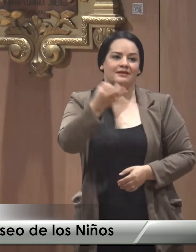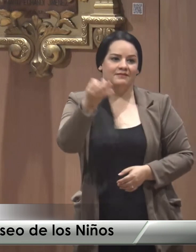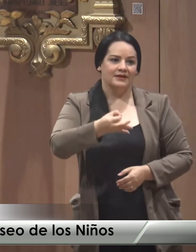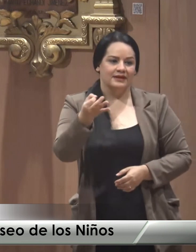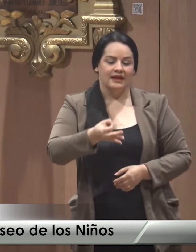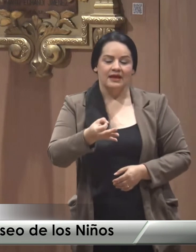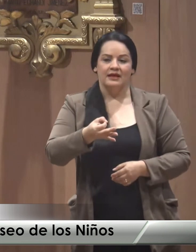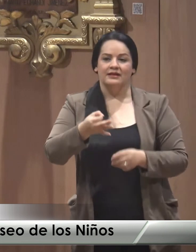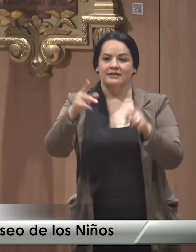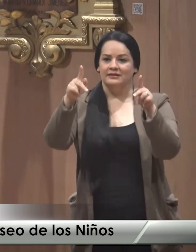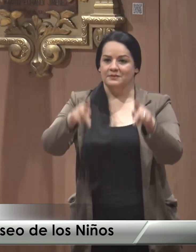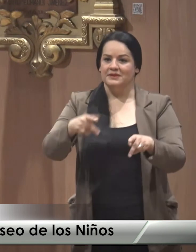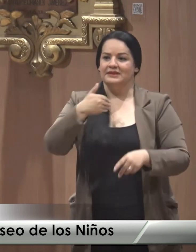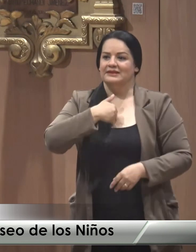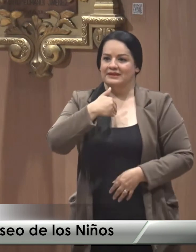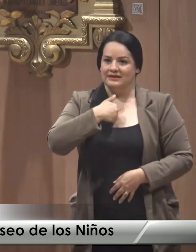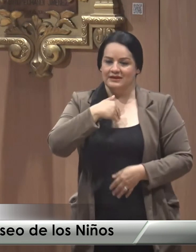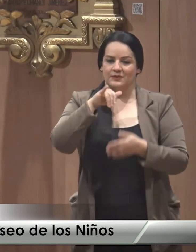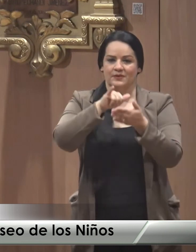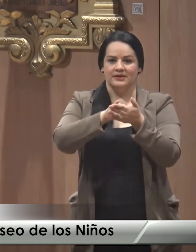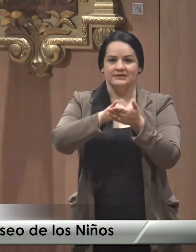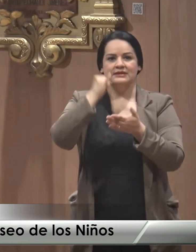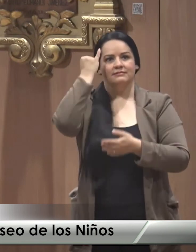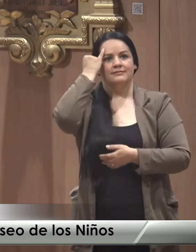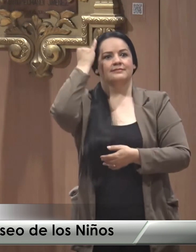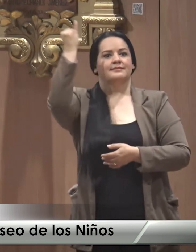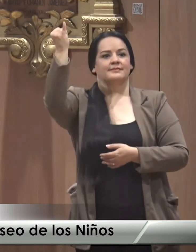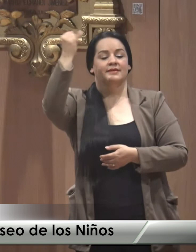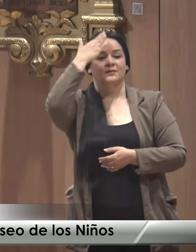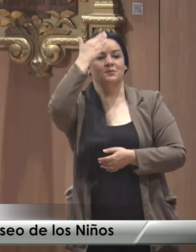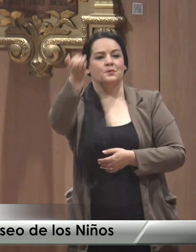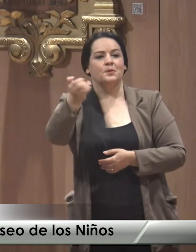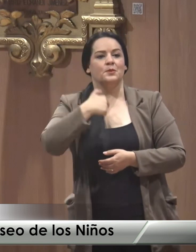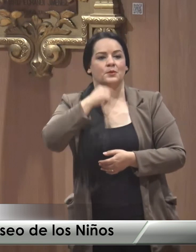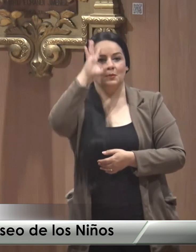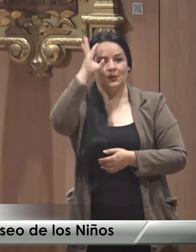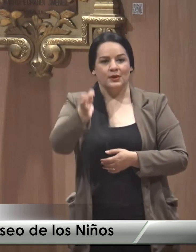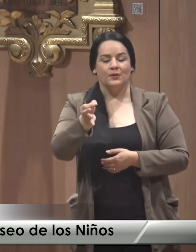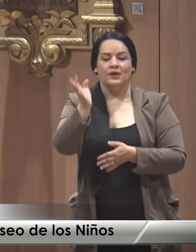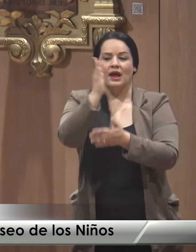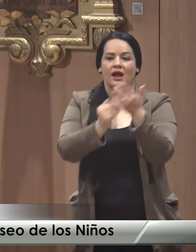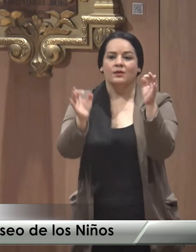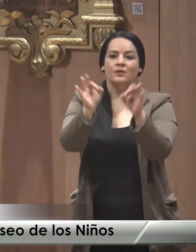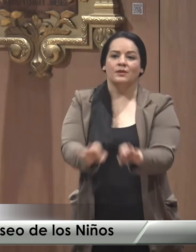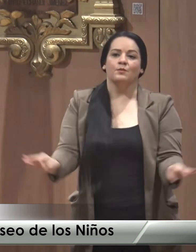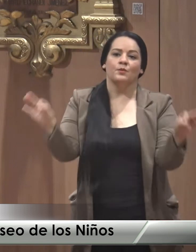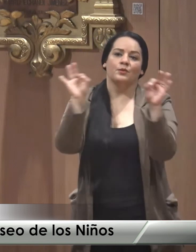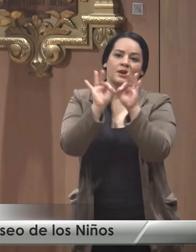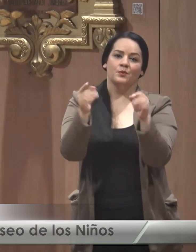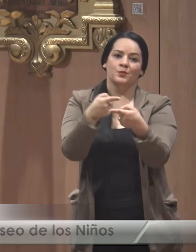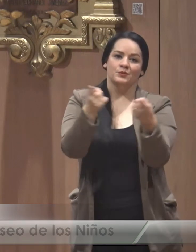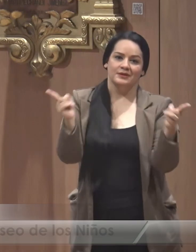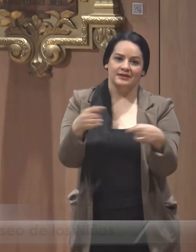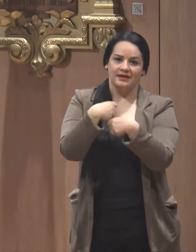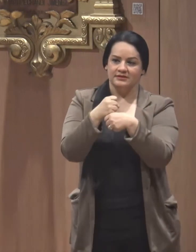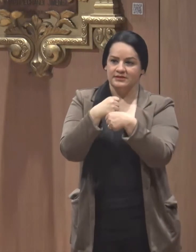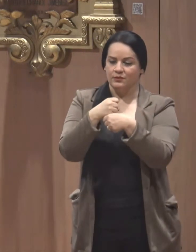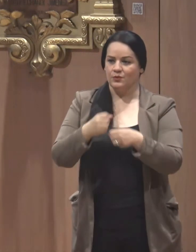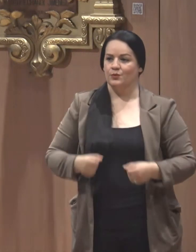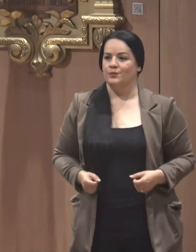a quienes han tenido esta iniciativa, porque creo que es algo muy importante lo que ustedes están haciendo.